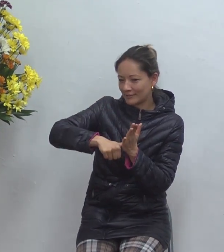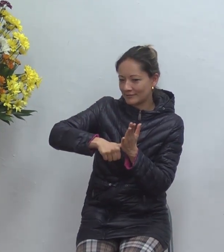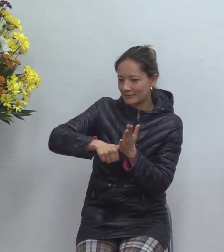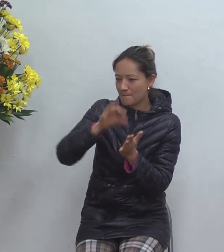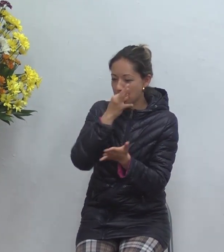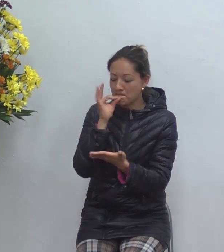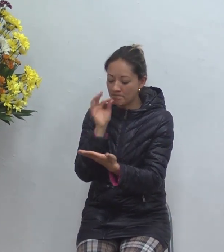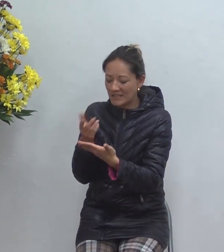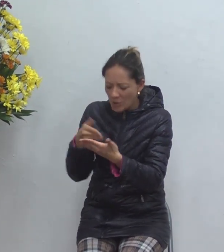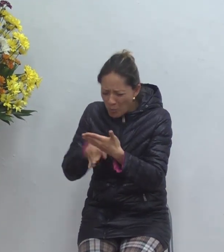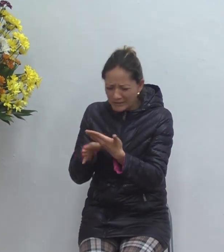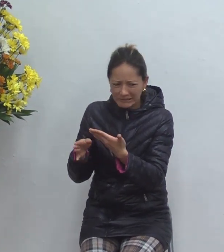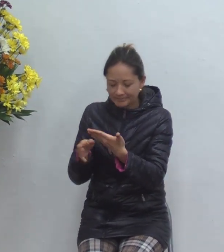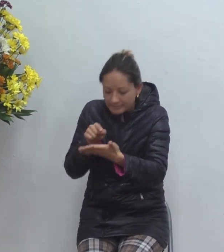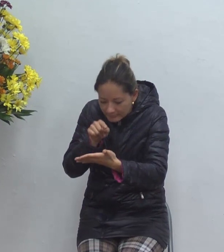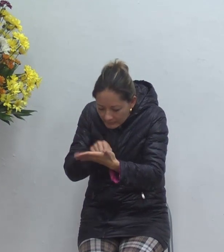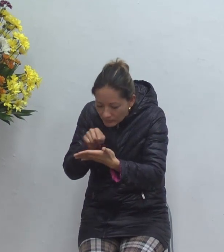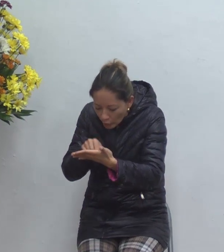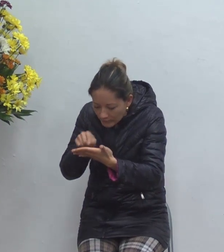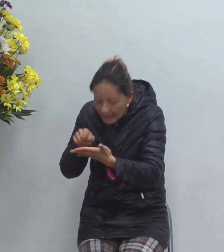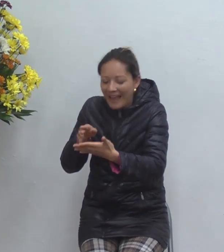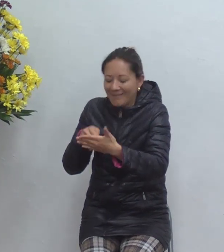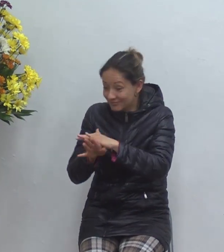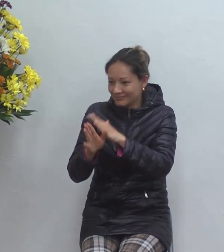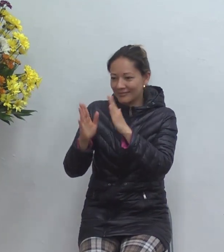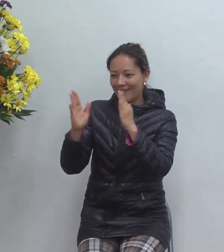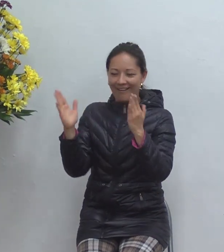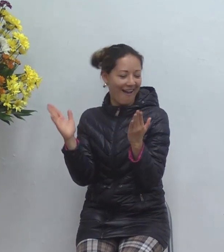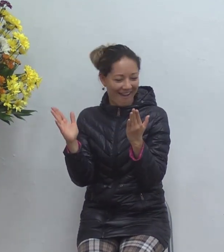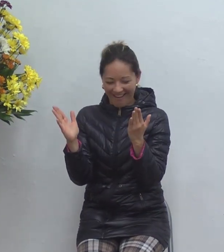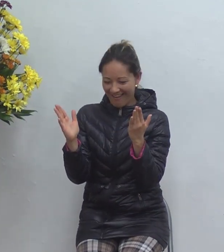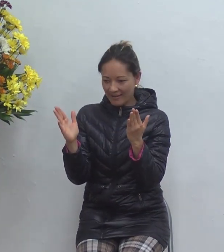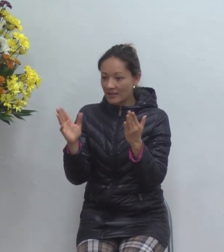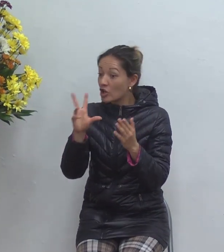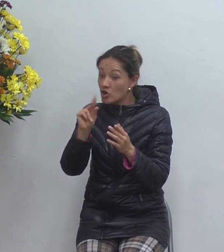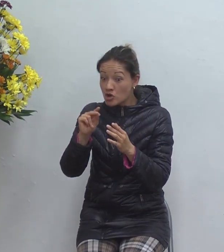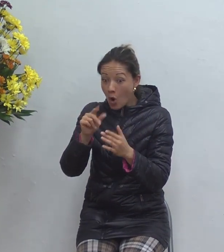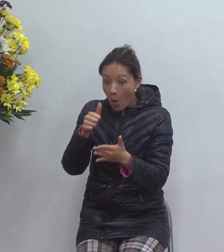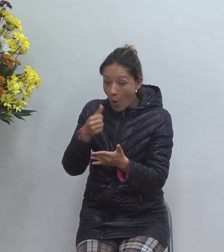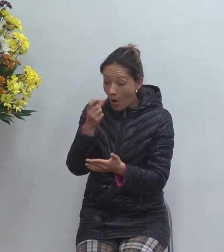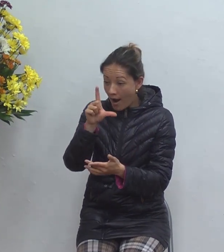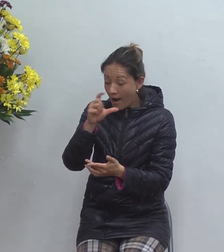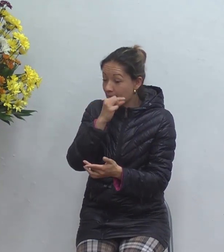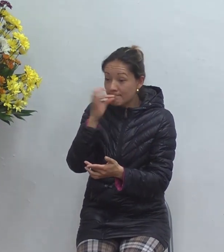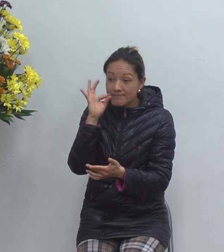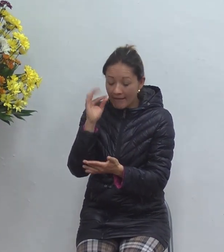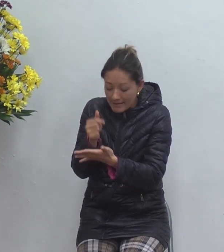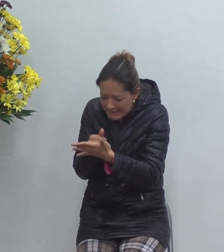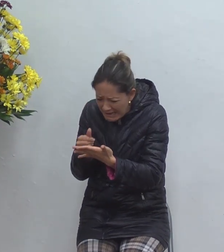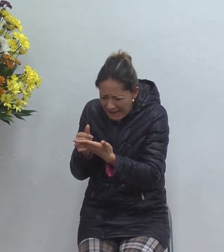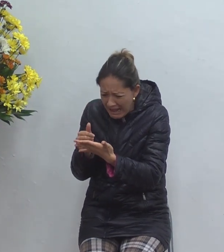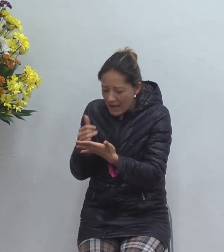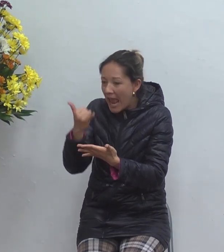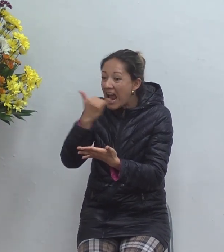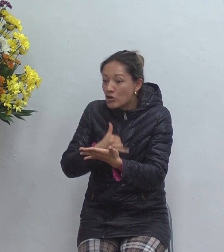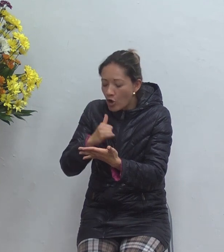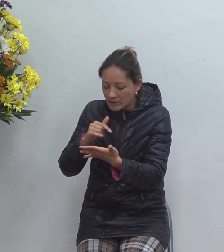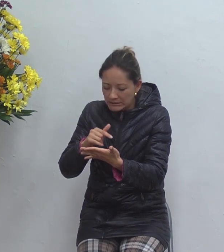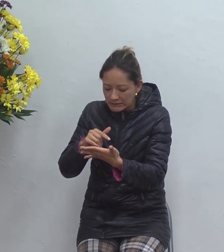wifi que tiene que escribir el password y si no lo hace si se equivoca en una letra si en lugar de minúscula coloca mayúscula que